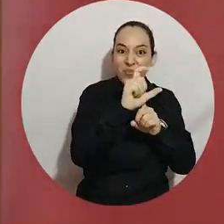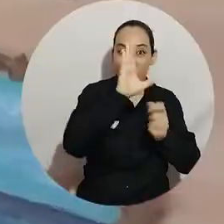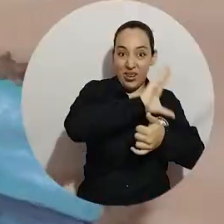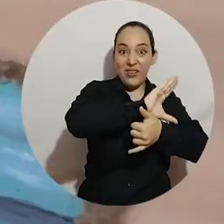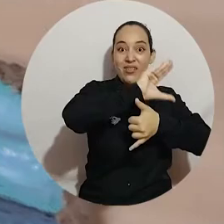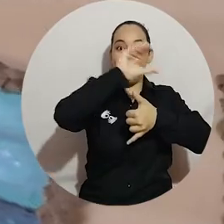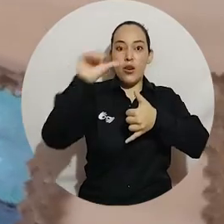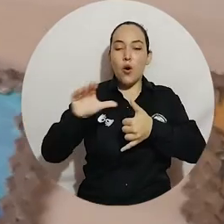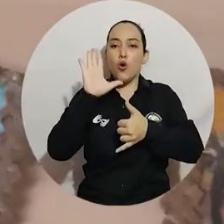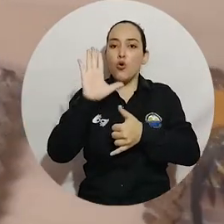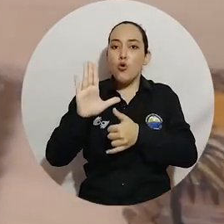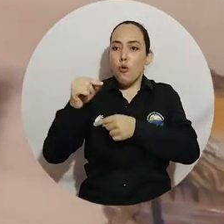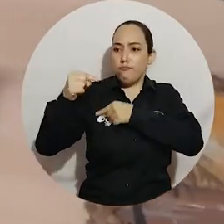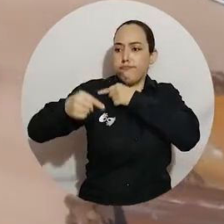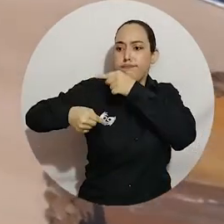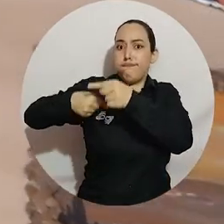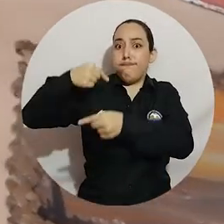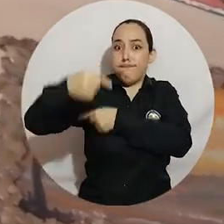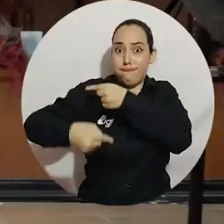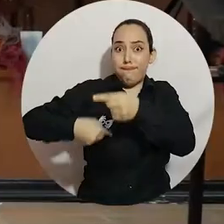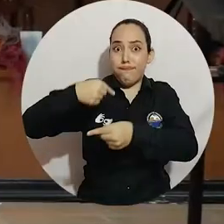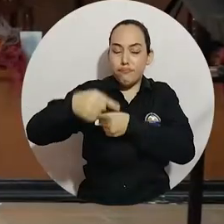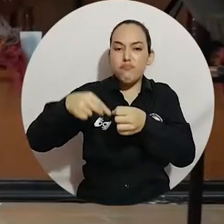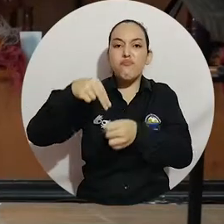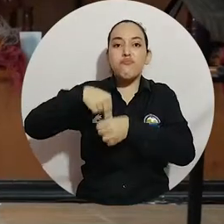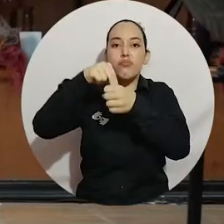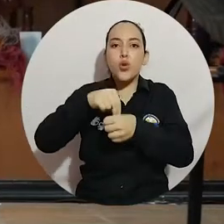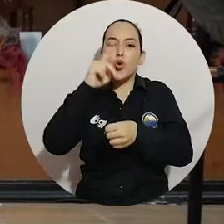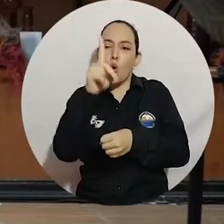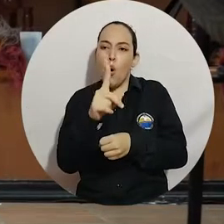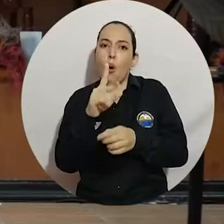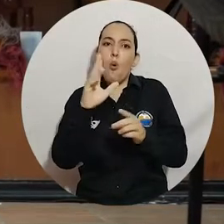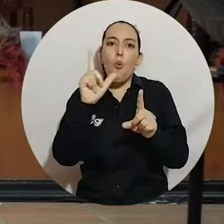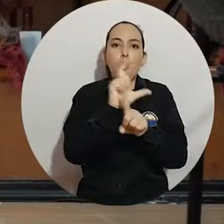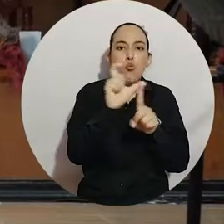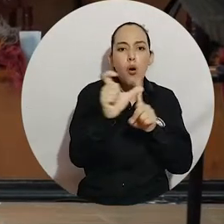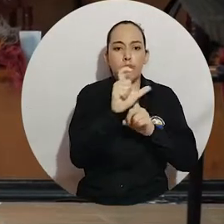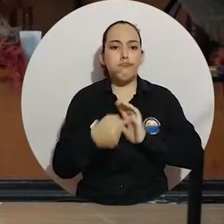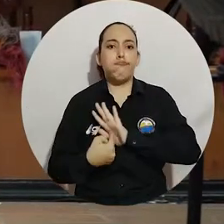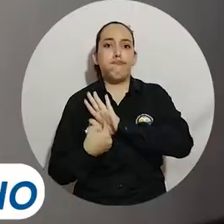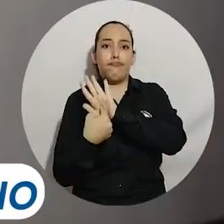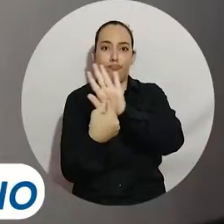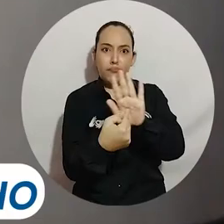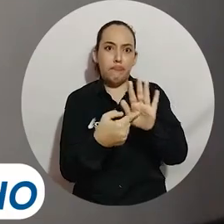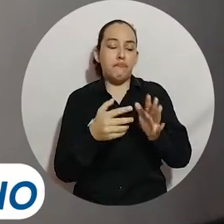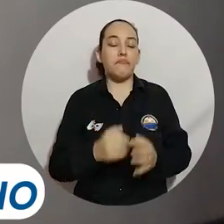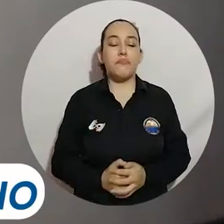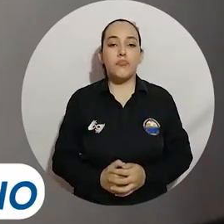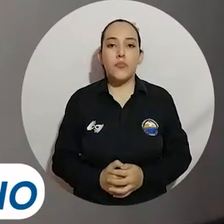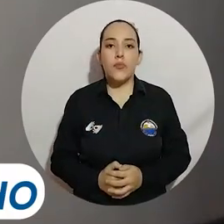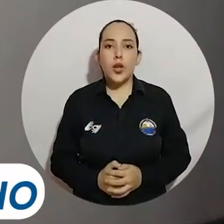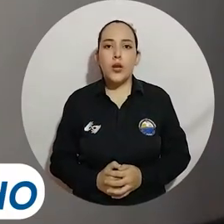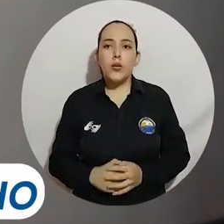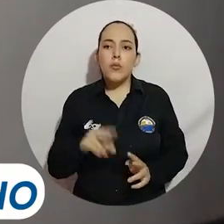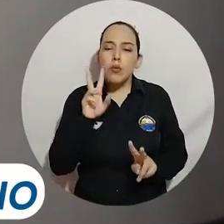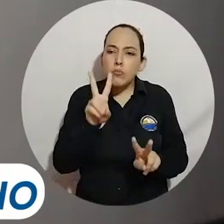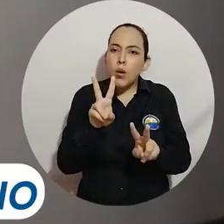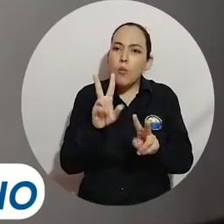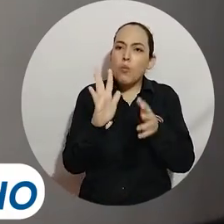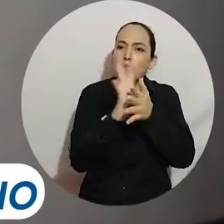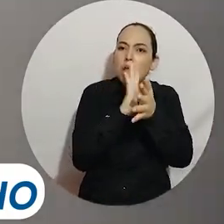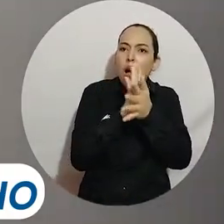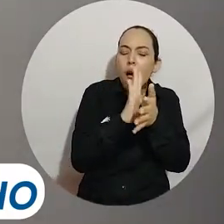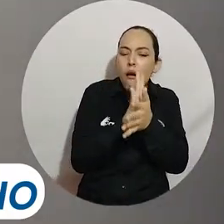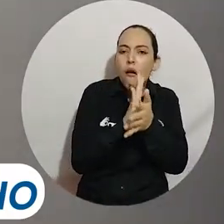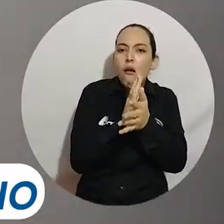Colombiano, tributo a la herencia ancestral, se realizó la conferencia Industrias Creativas y Culturales. Uno de esos desde allá tiene como unas